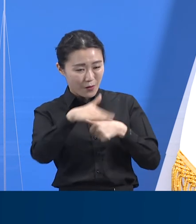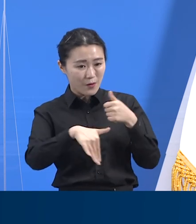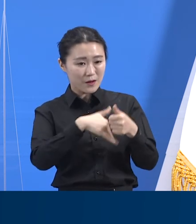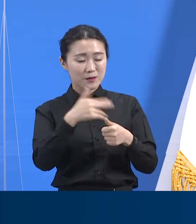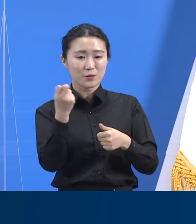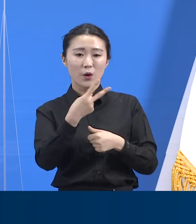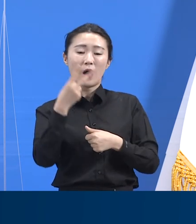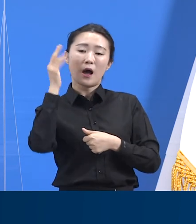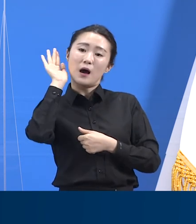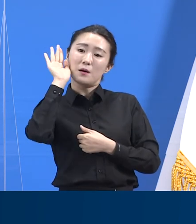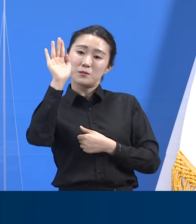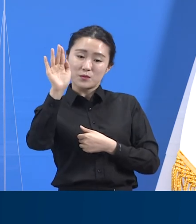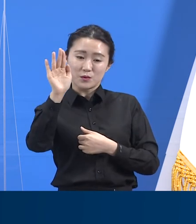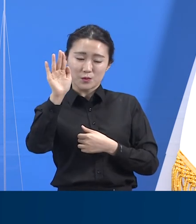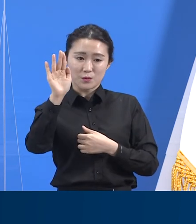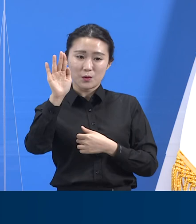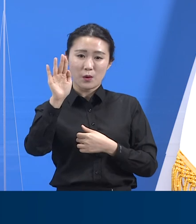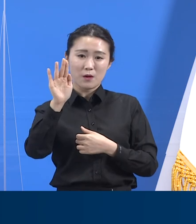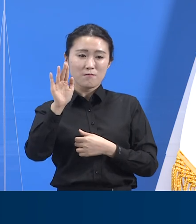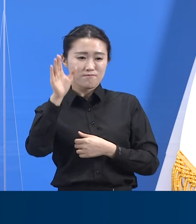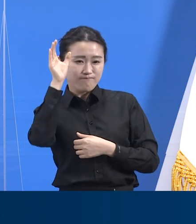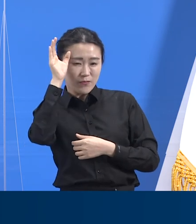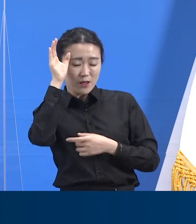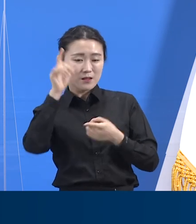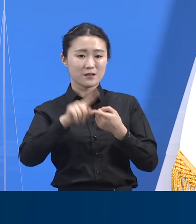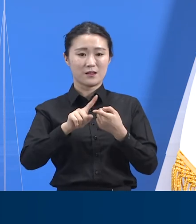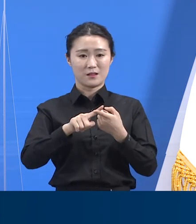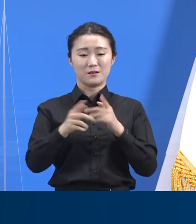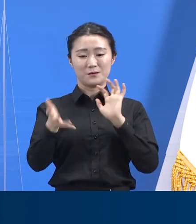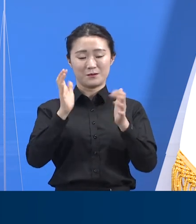소개해 주시길 부탁드립니다. 감사합니다.